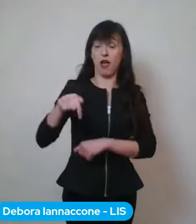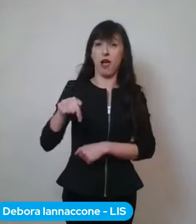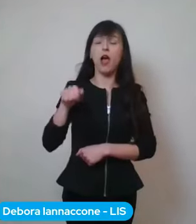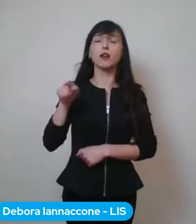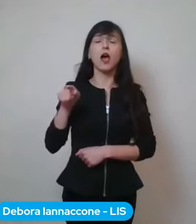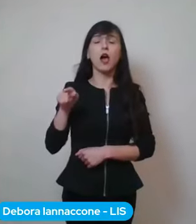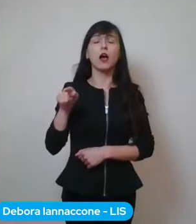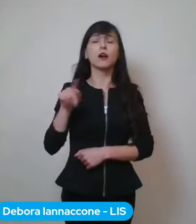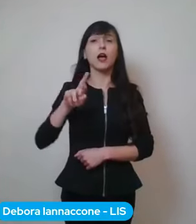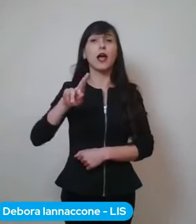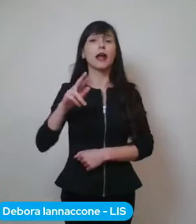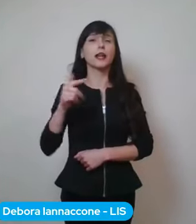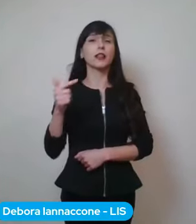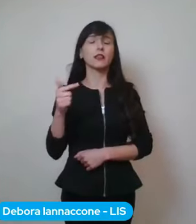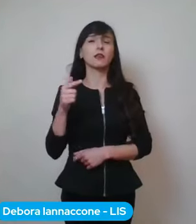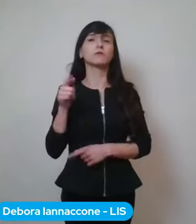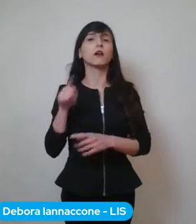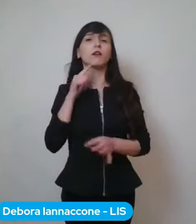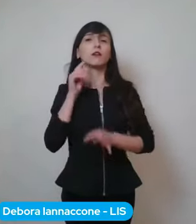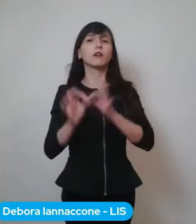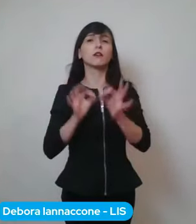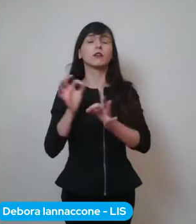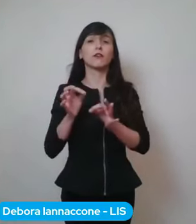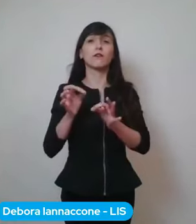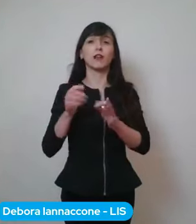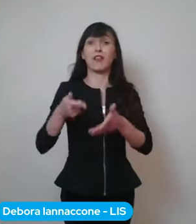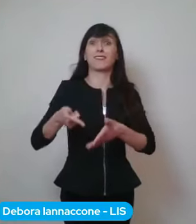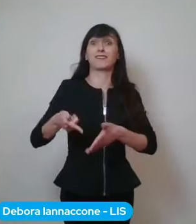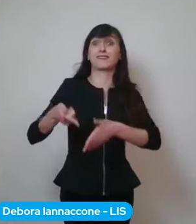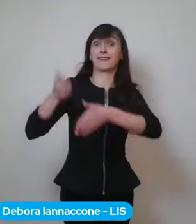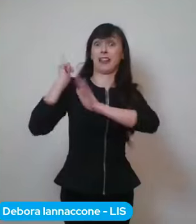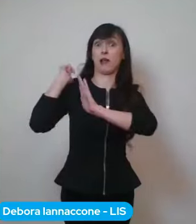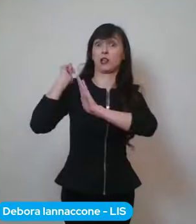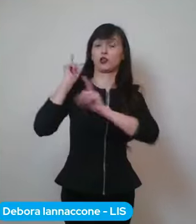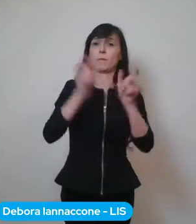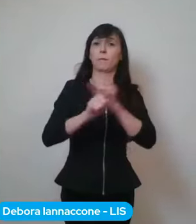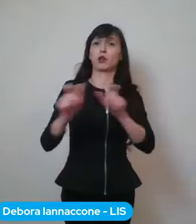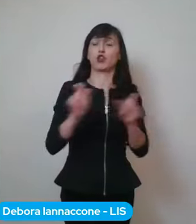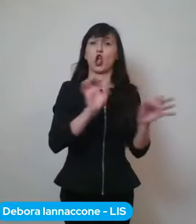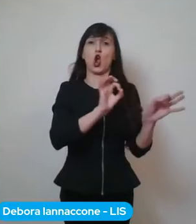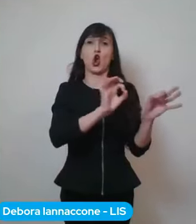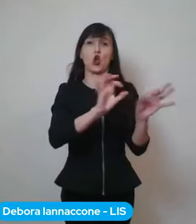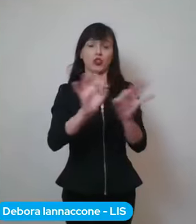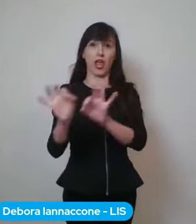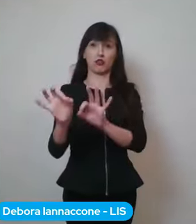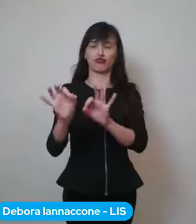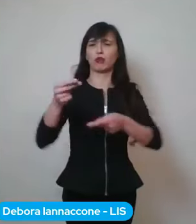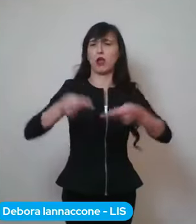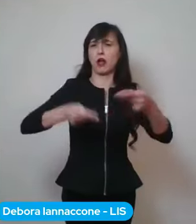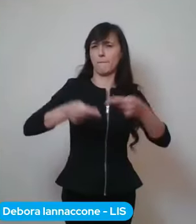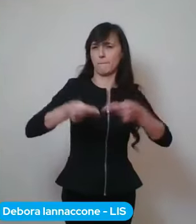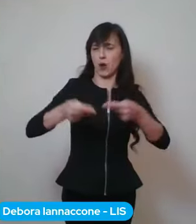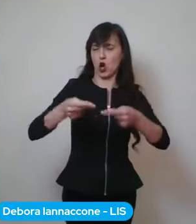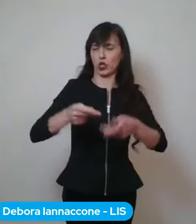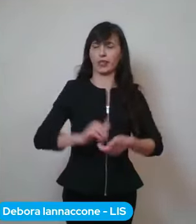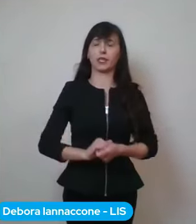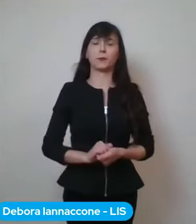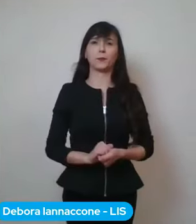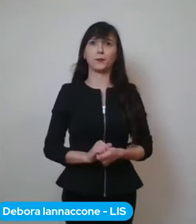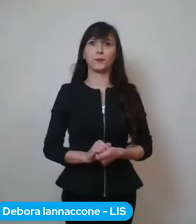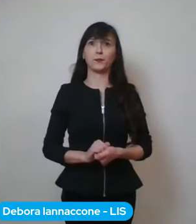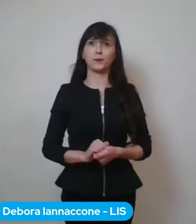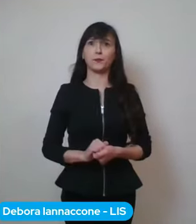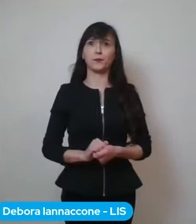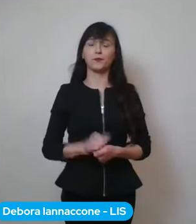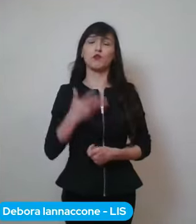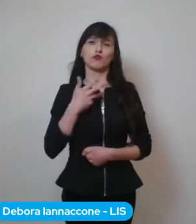al numero dei contagi della settimana precedente, a una serie di rapporti. C'è un limite